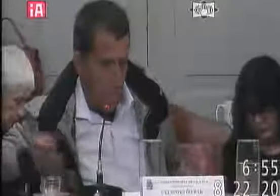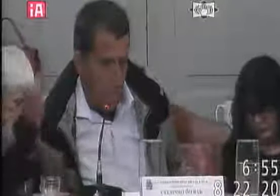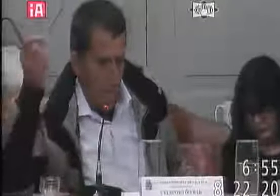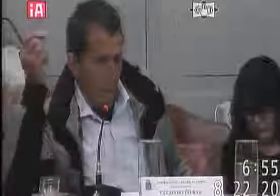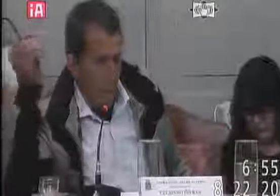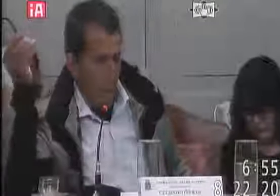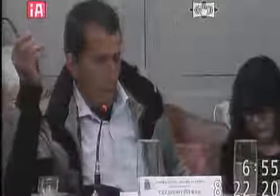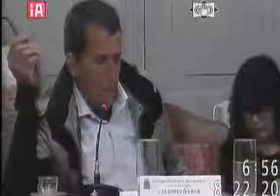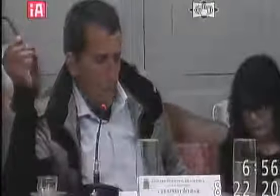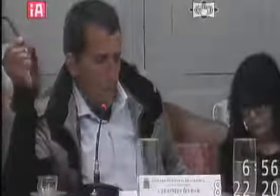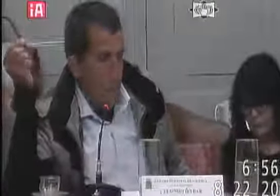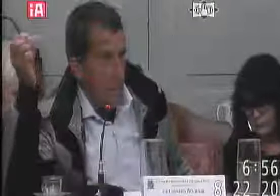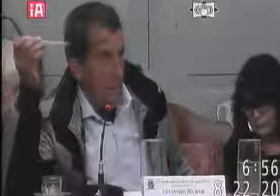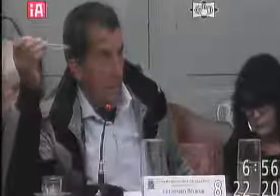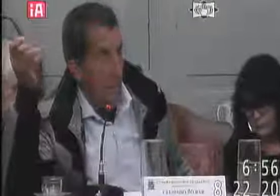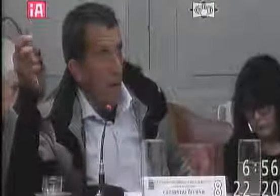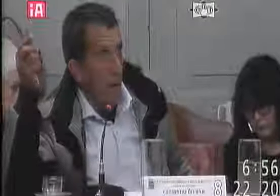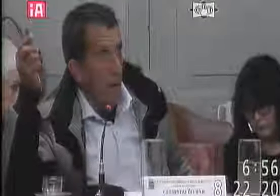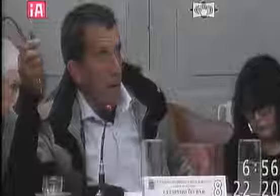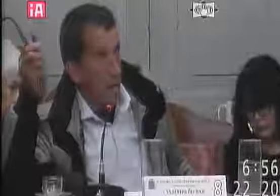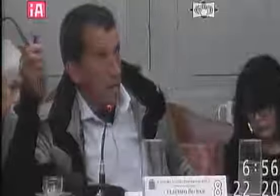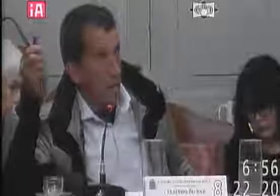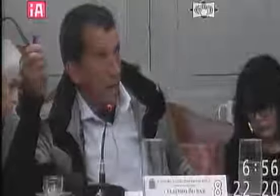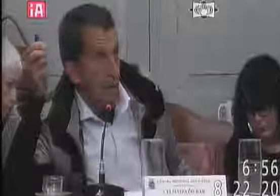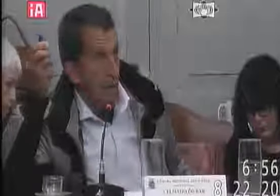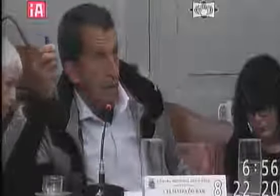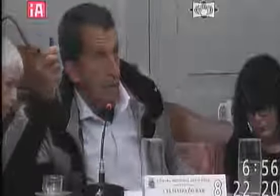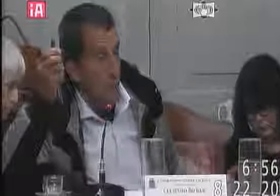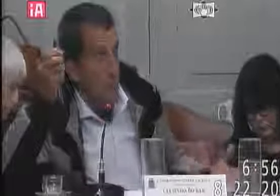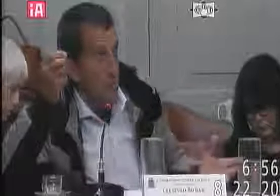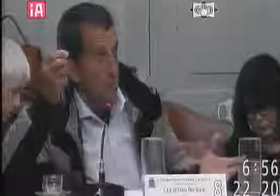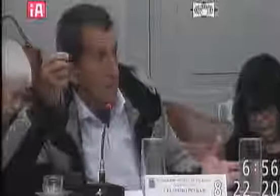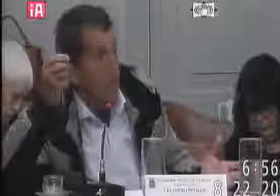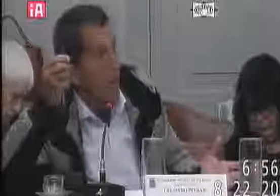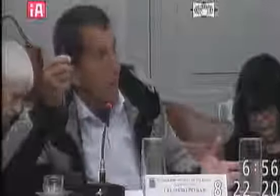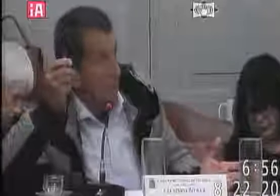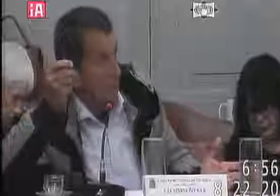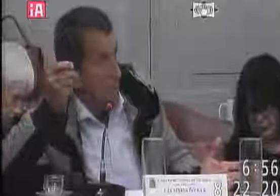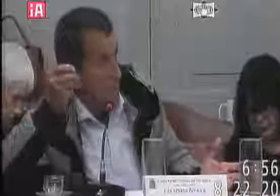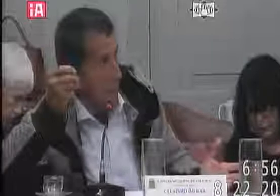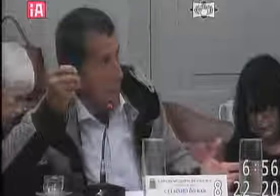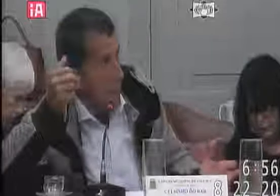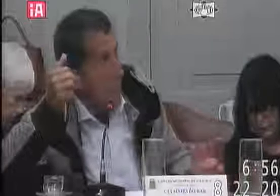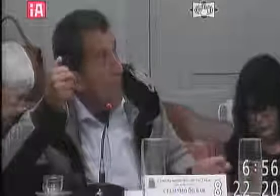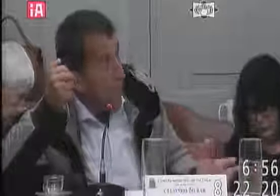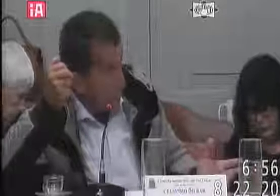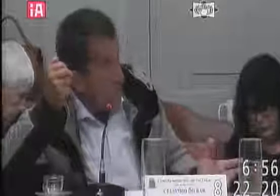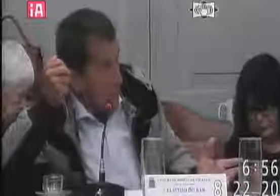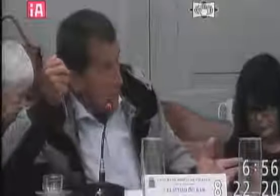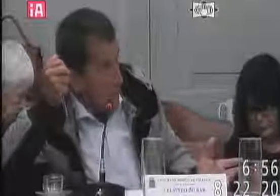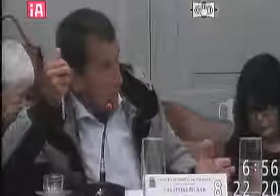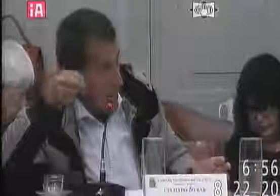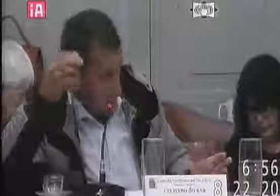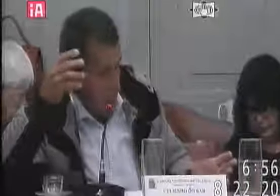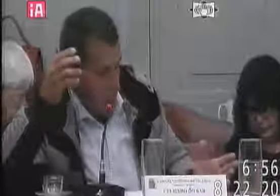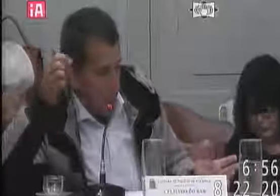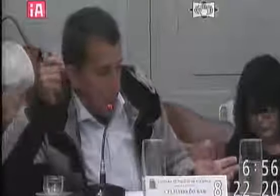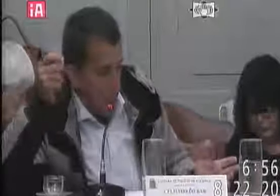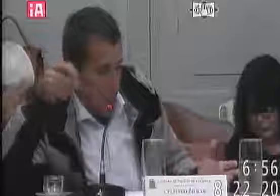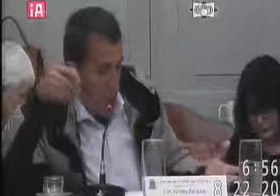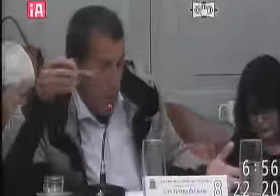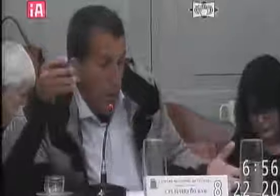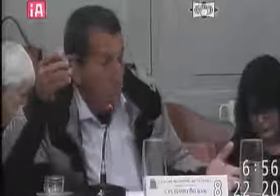obra do Colégio da Passagem seria uma seria uma laje porque eu tenho certeza que o bairro tá crescendo e vai crescer mais ainda